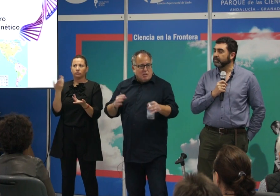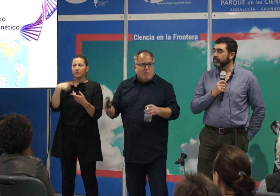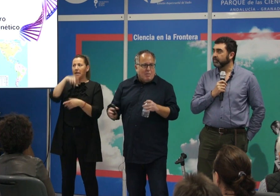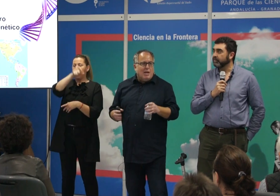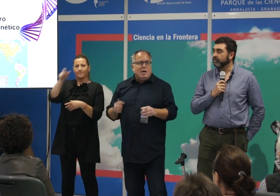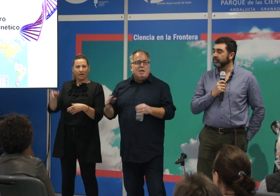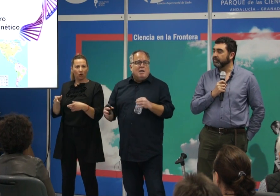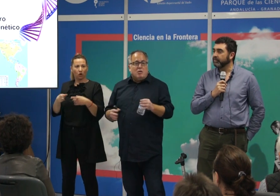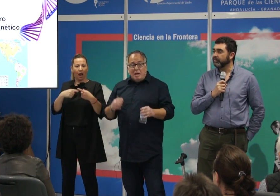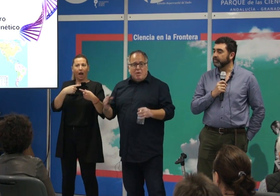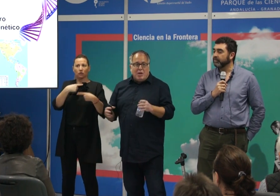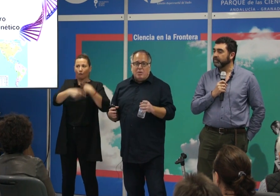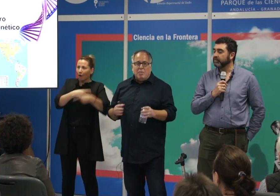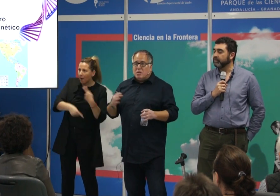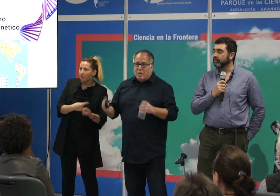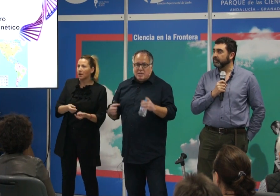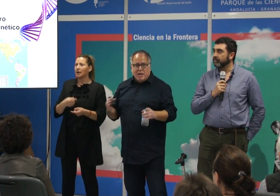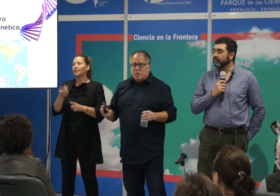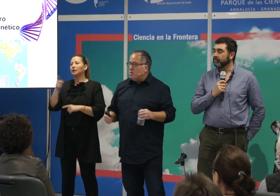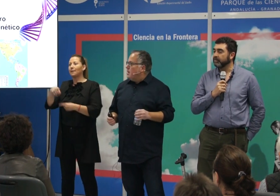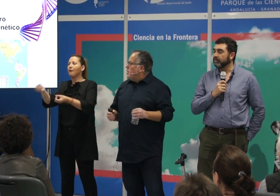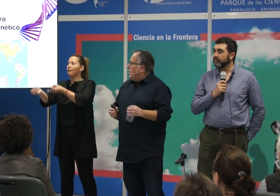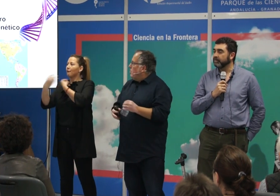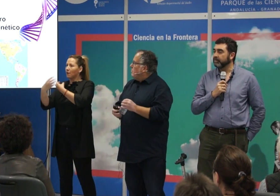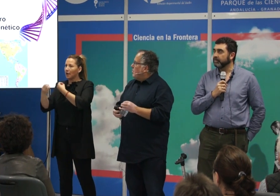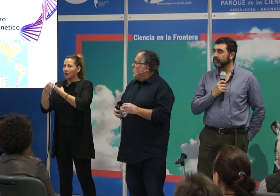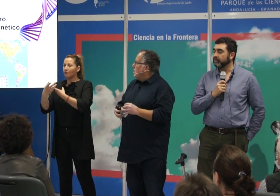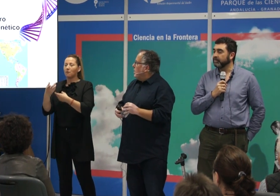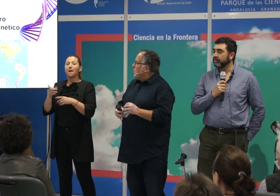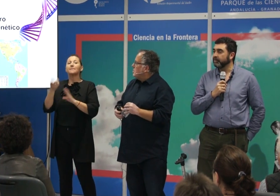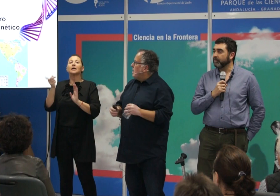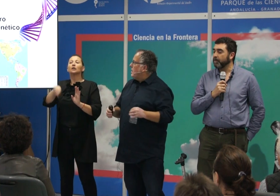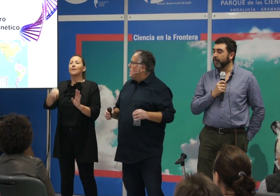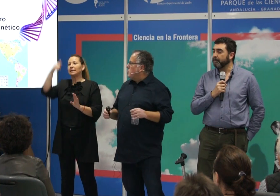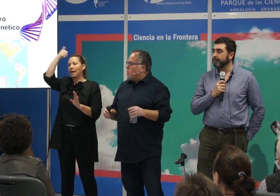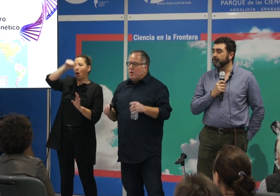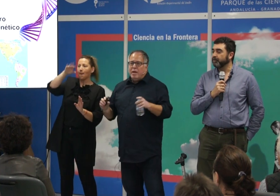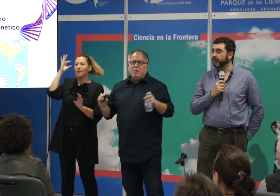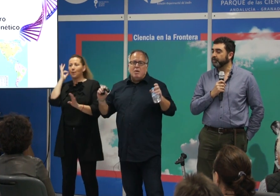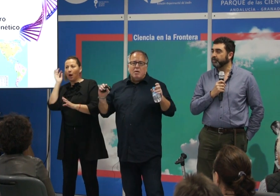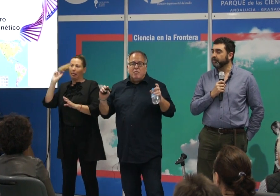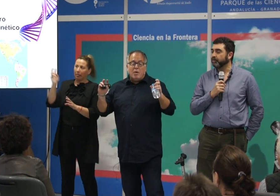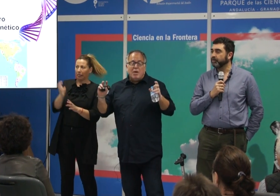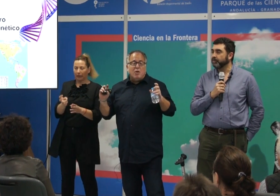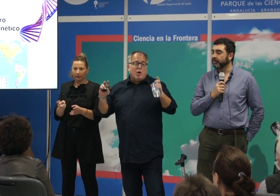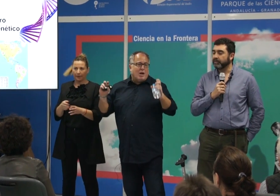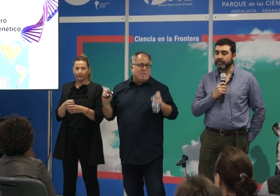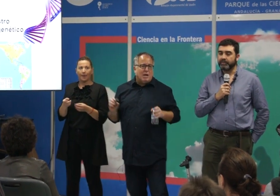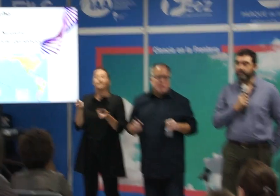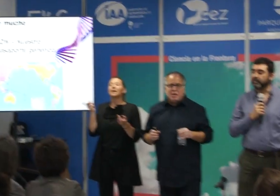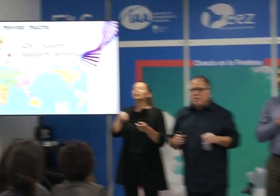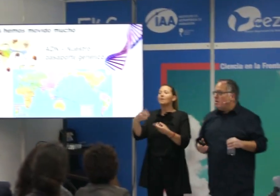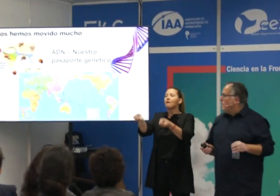son familia, nos da información también sobre el sexo, pero hay una información también que nos da que es sobre información